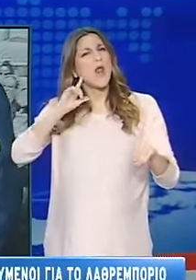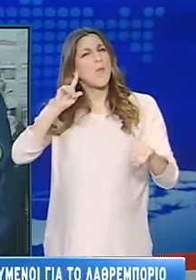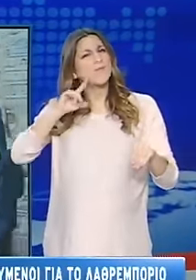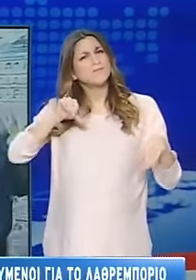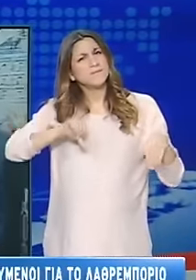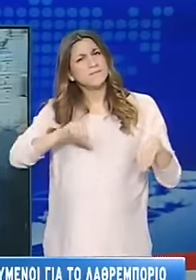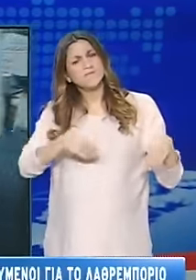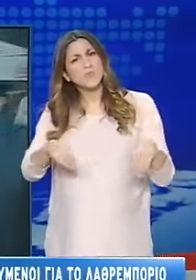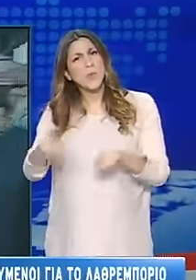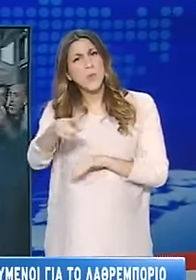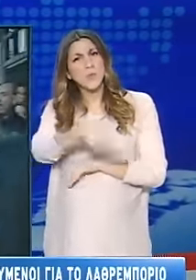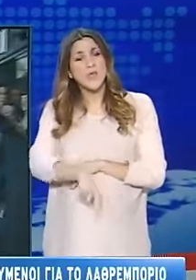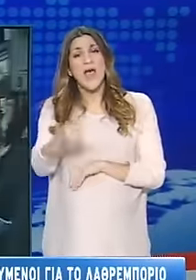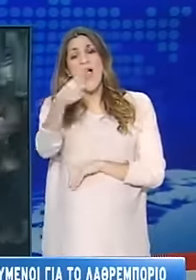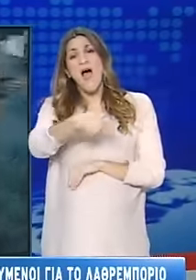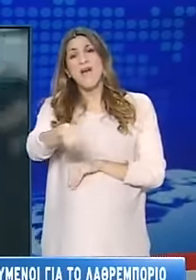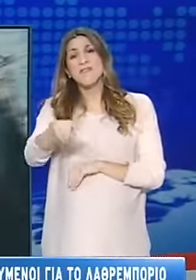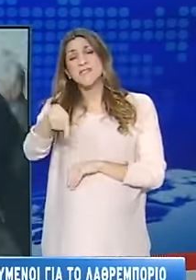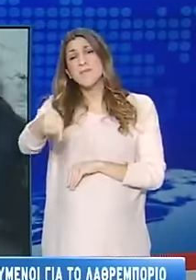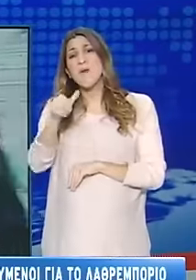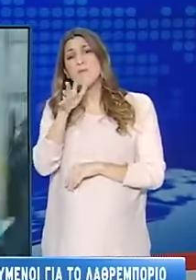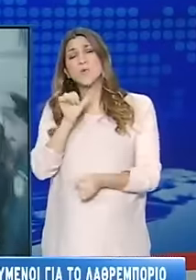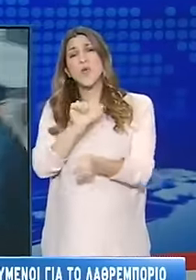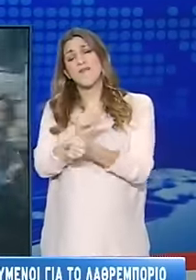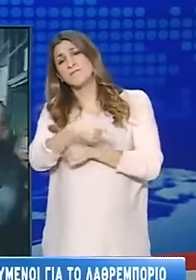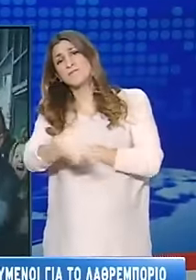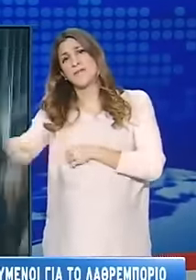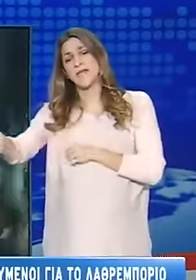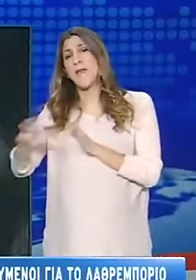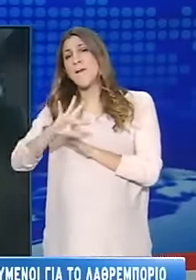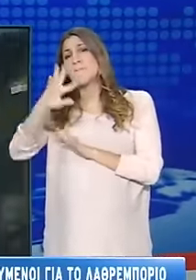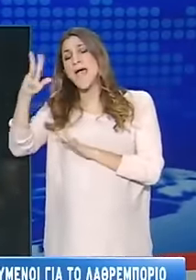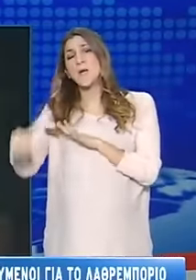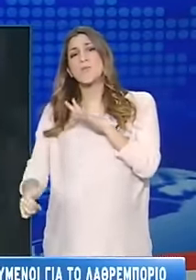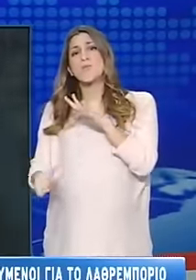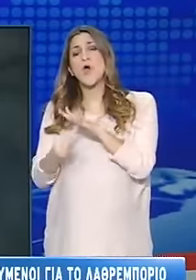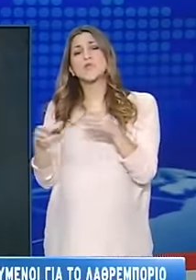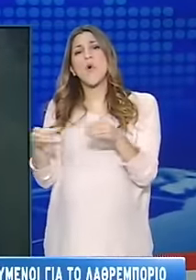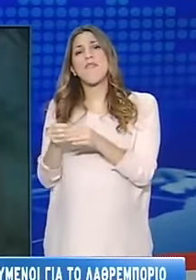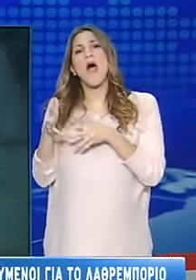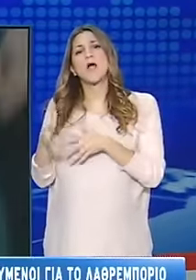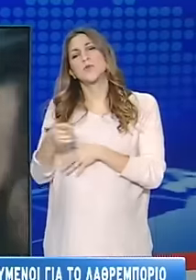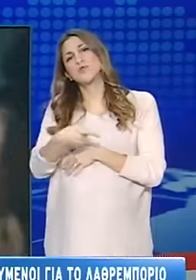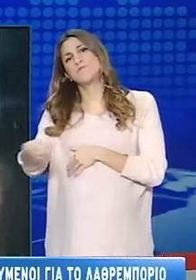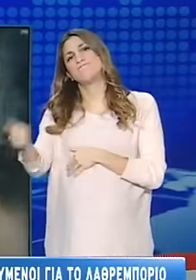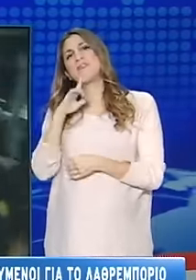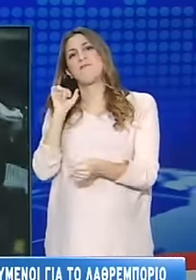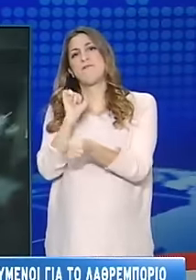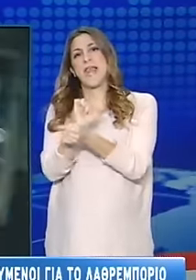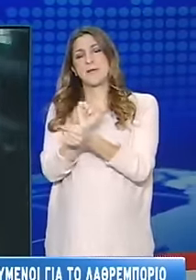οποίων και ο ιδιοκτήτης της ΕΤΕΚΑ και πρόεδρος του Ατρόμητου Γιώργος Σπανός. Στην εισαγγελία Πειραιά οδηγήθηκαν για να απολογηθούν και